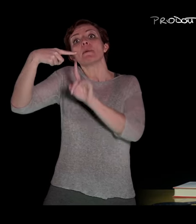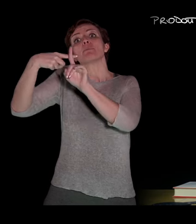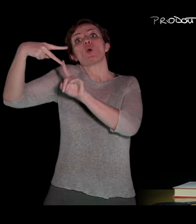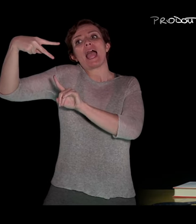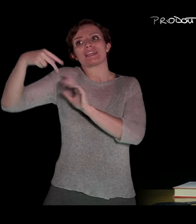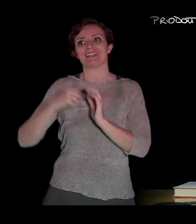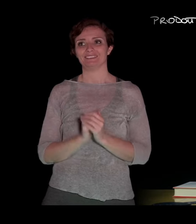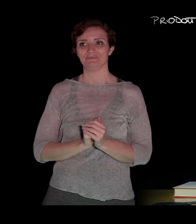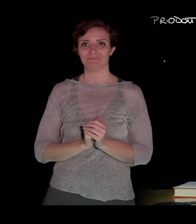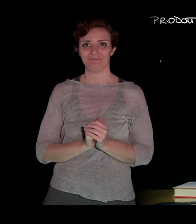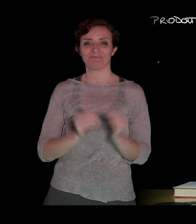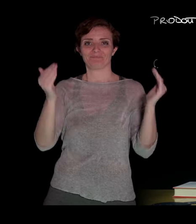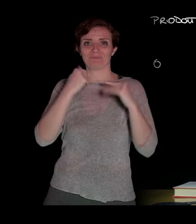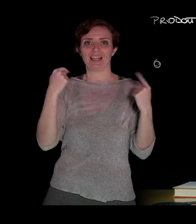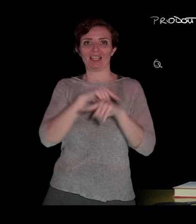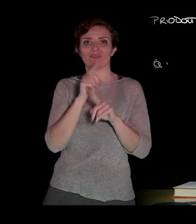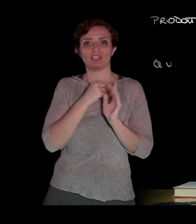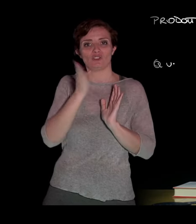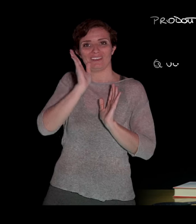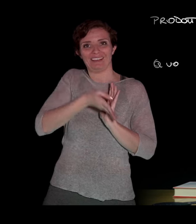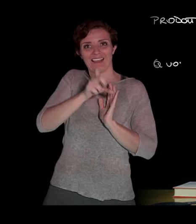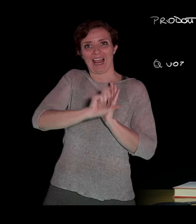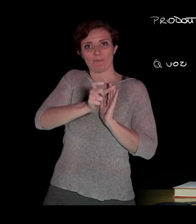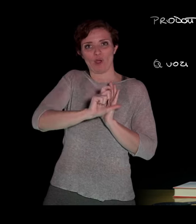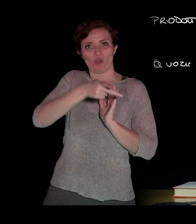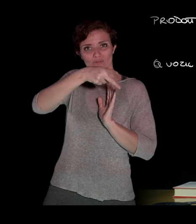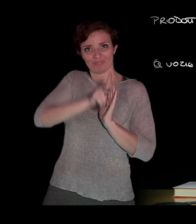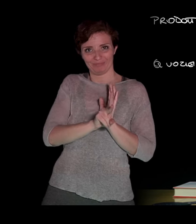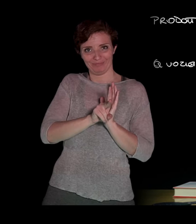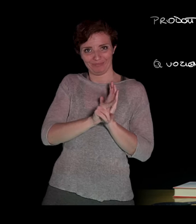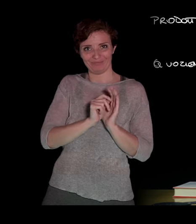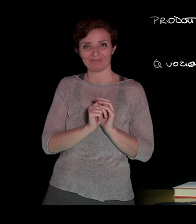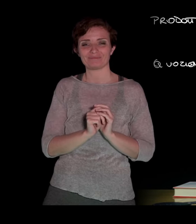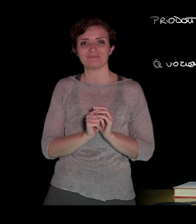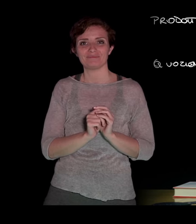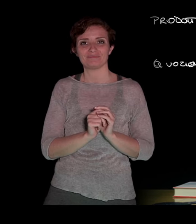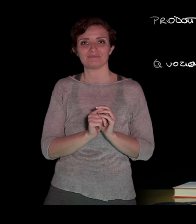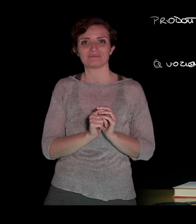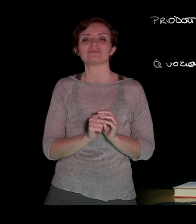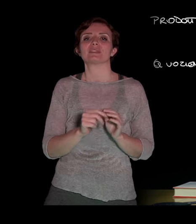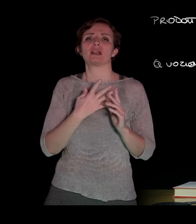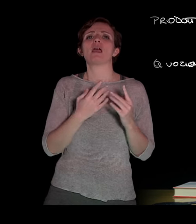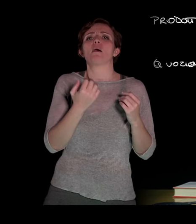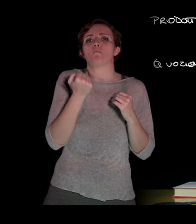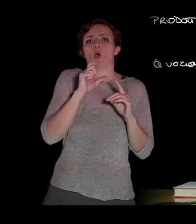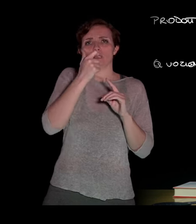quanto riguarda, invece, il quoziente di potenze di uguale base,